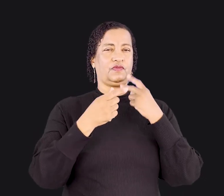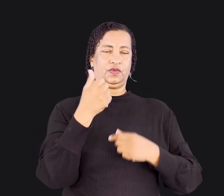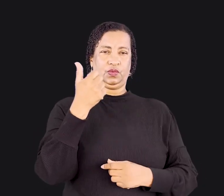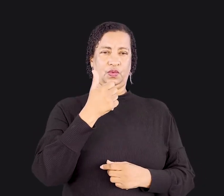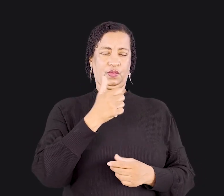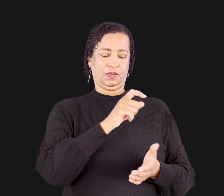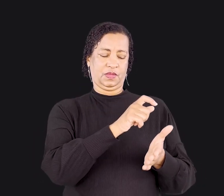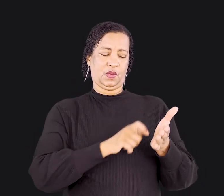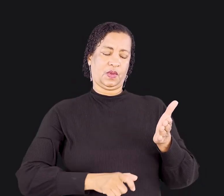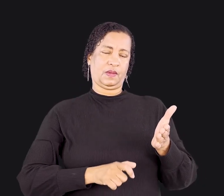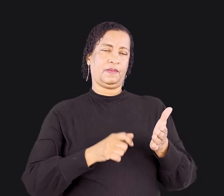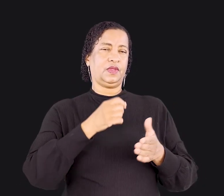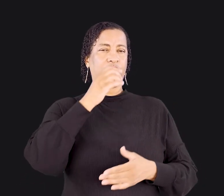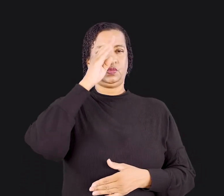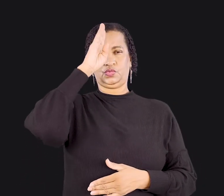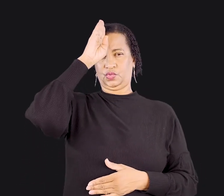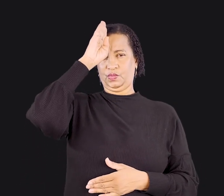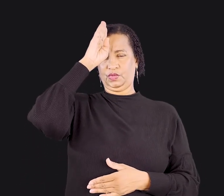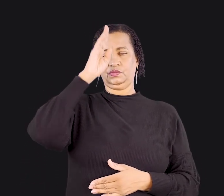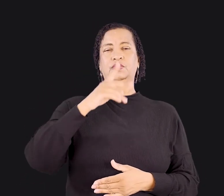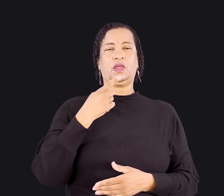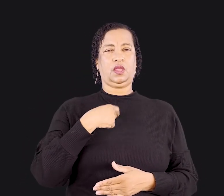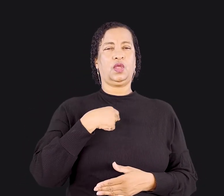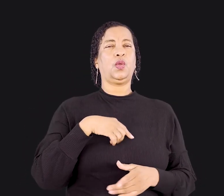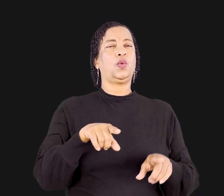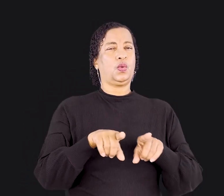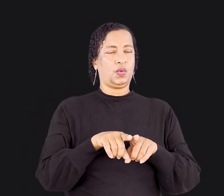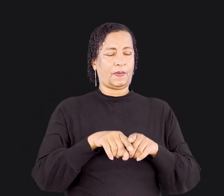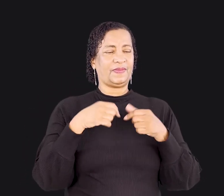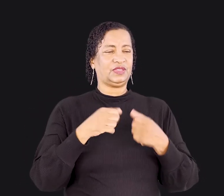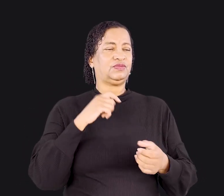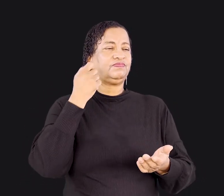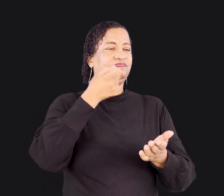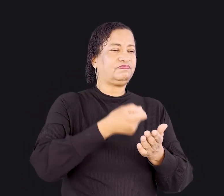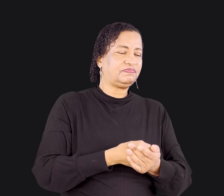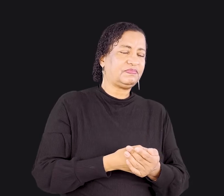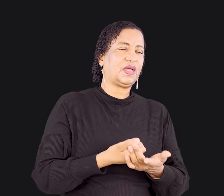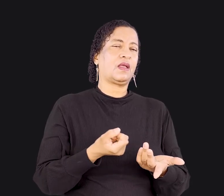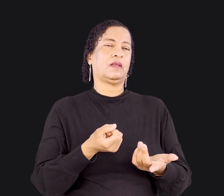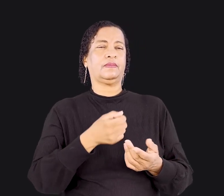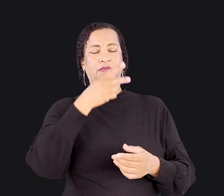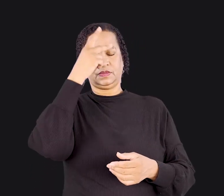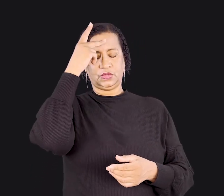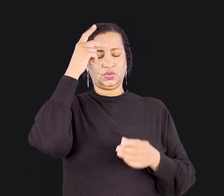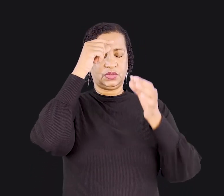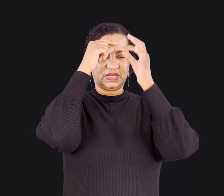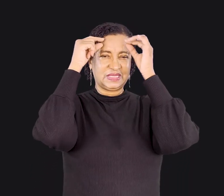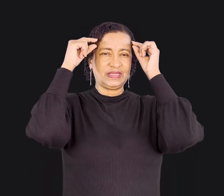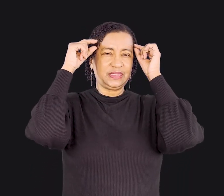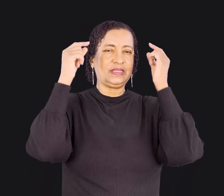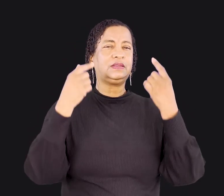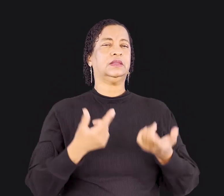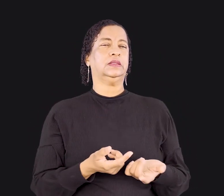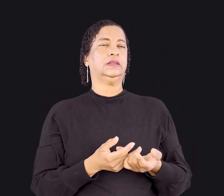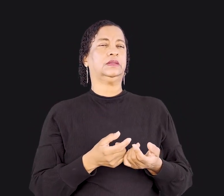capítulo de Romanos? Sou devedor tanto a gregos como a bárbaros, tanto a sábios como a ignorantes.